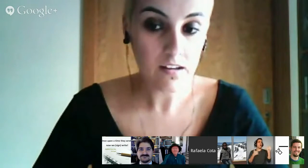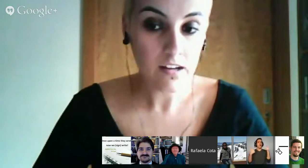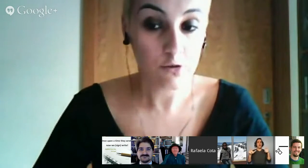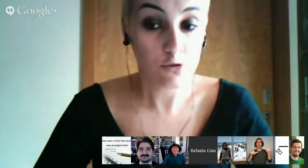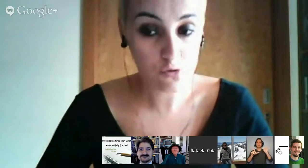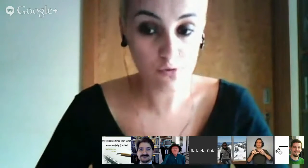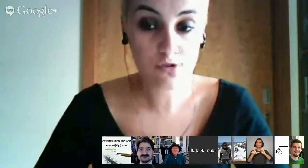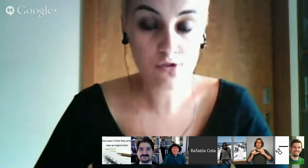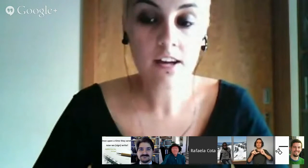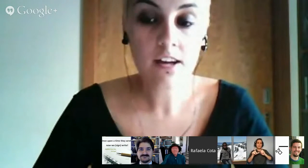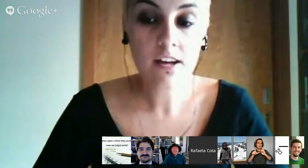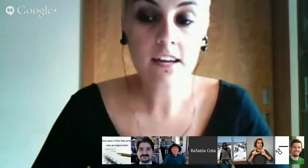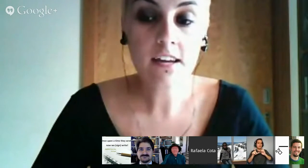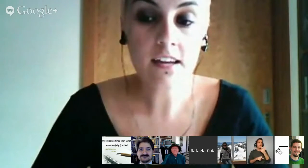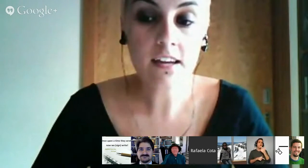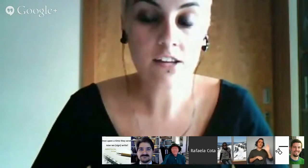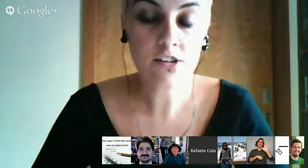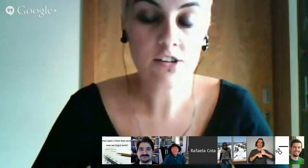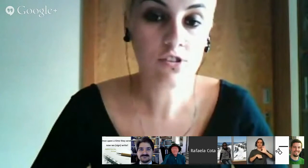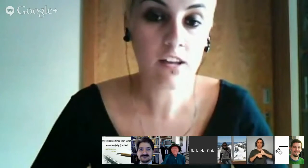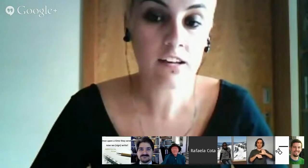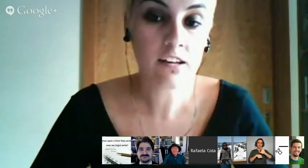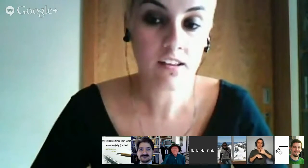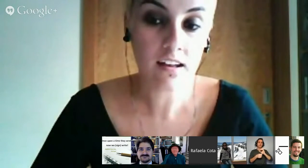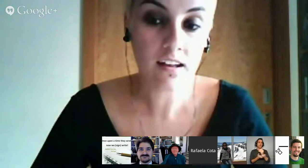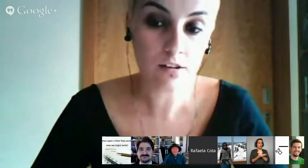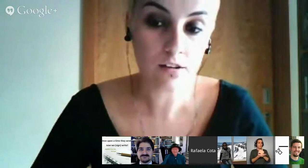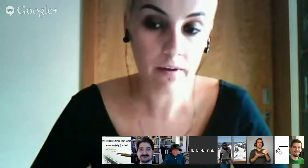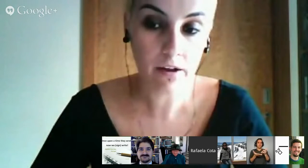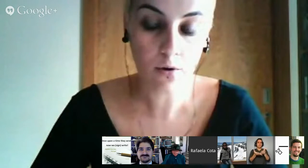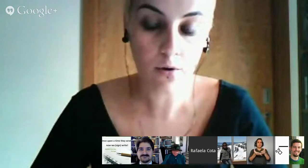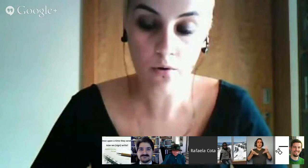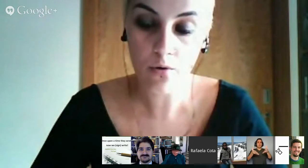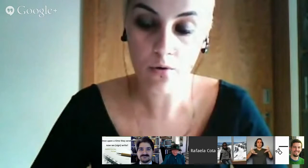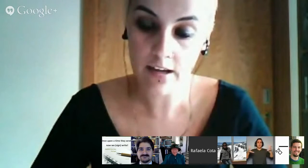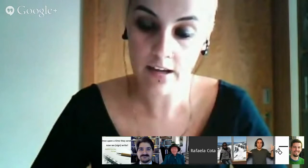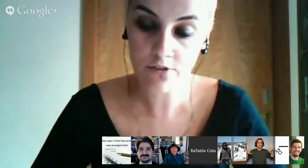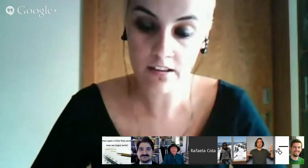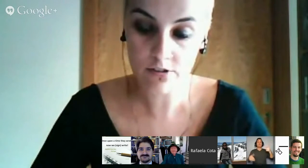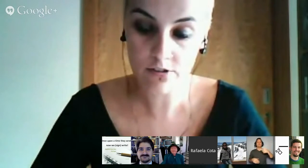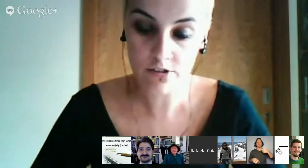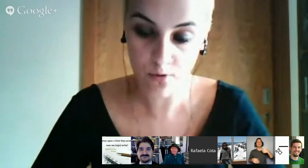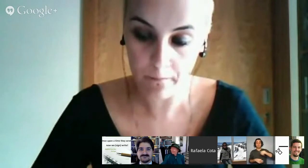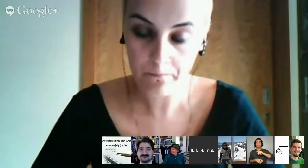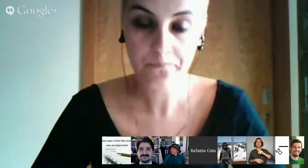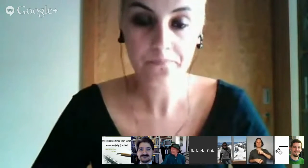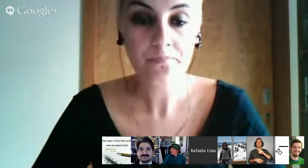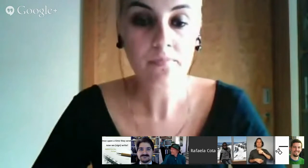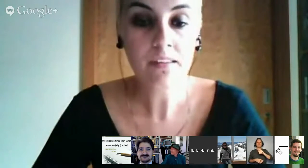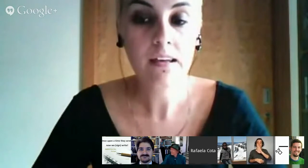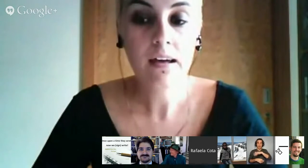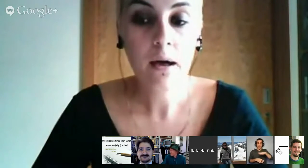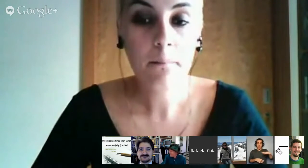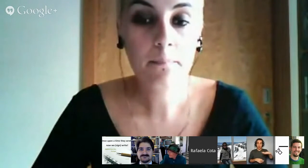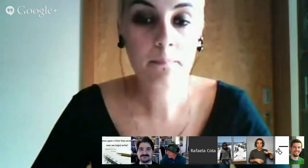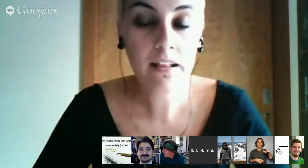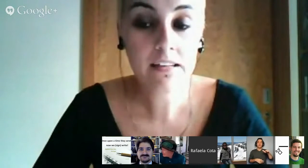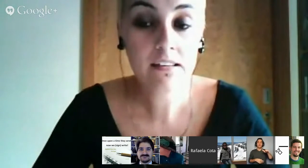noutros cursos, e estes alunos têm assistido às aulas também com intérpretes de língua gestual. Para além